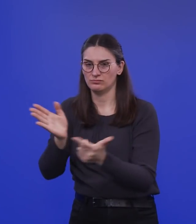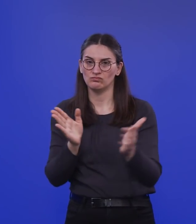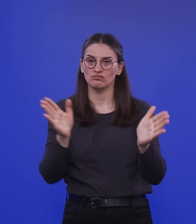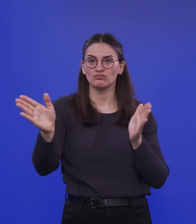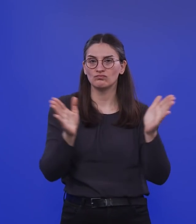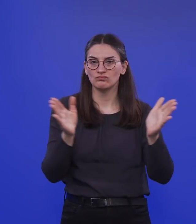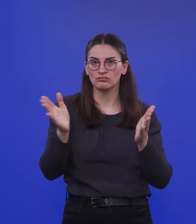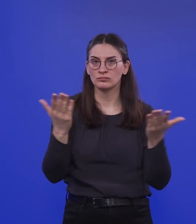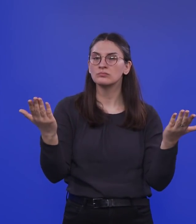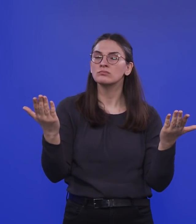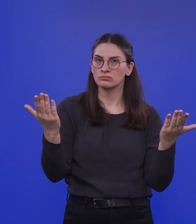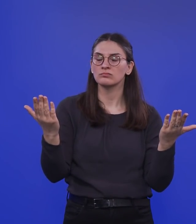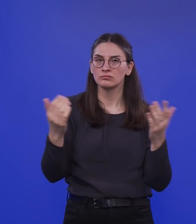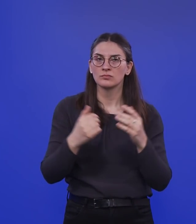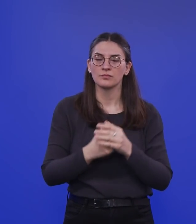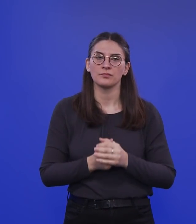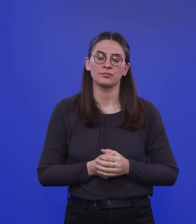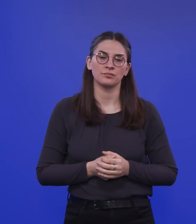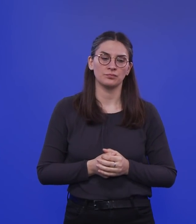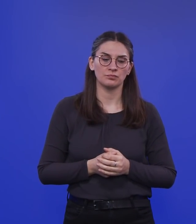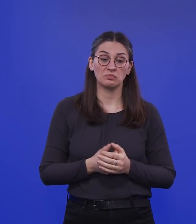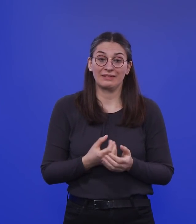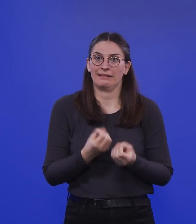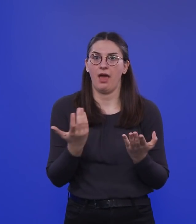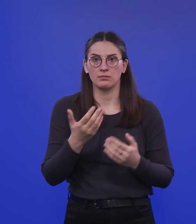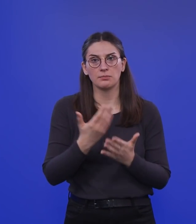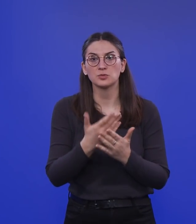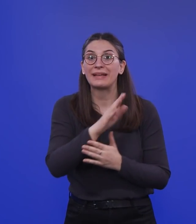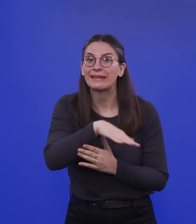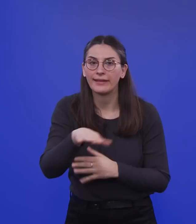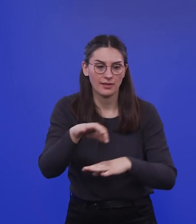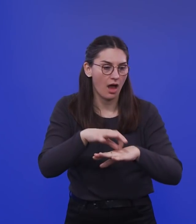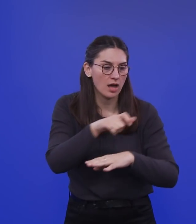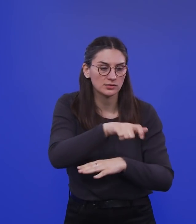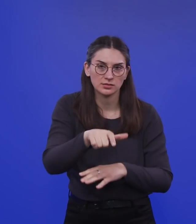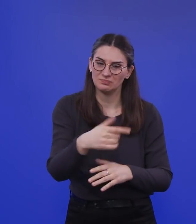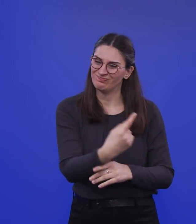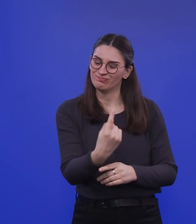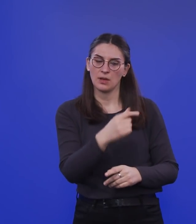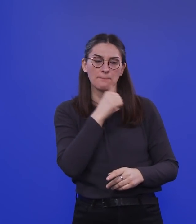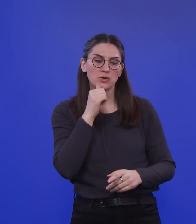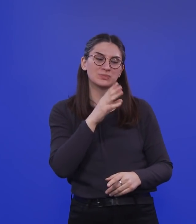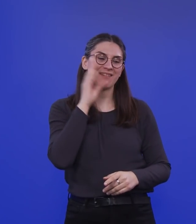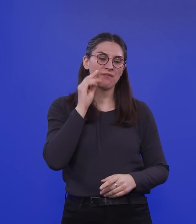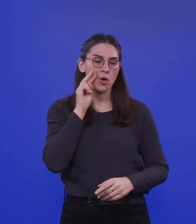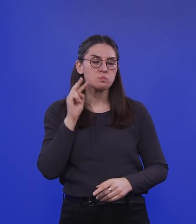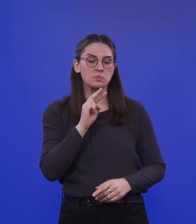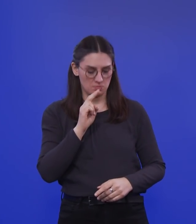ganz klar ist es so, dass was die Kinderärzte beispielsweise sagen, was sie auch aus ihrer Berufserfahrung sehen und kennen und wo sie auch darauf